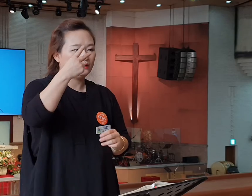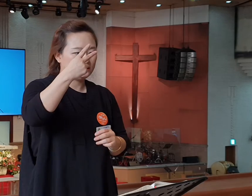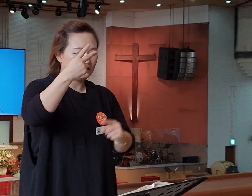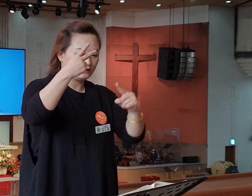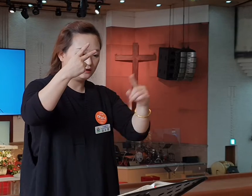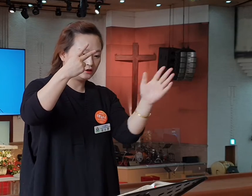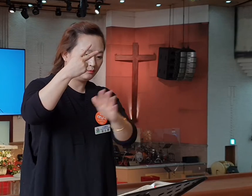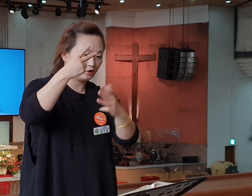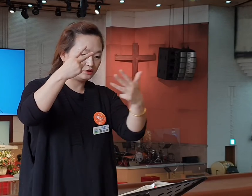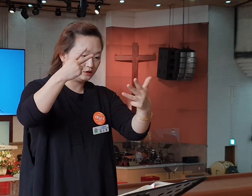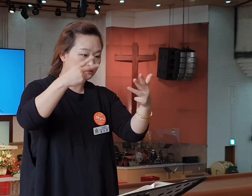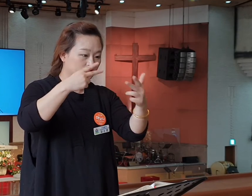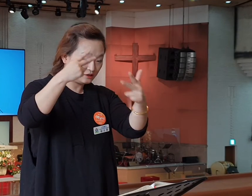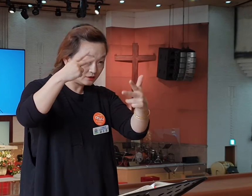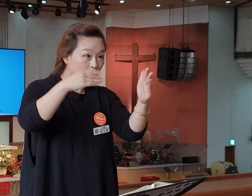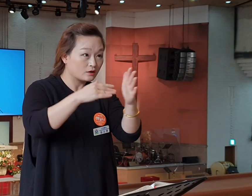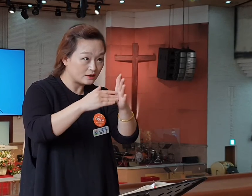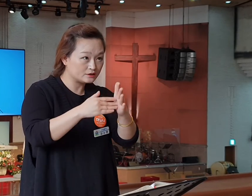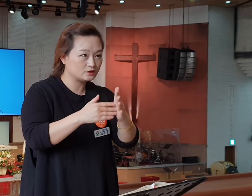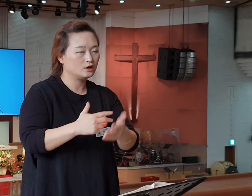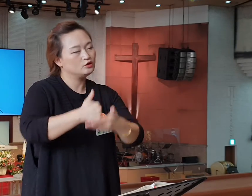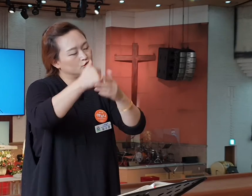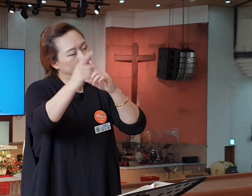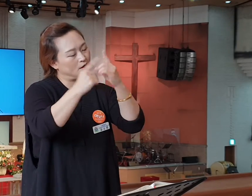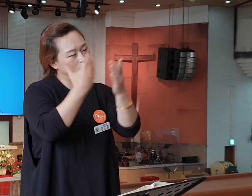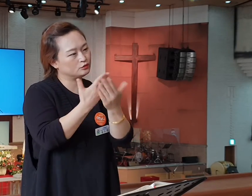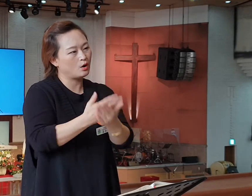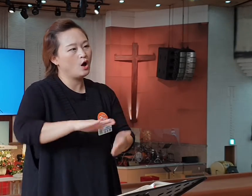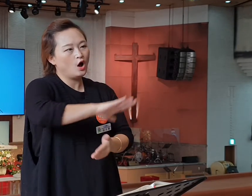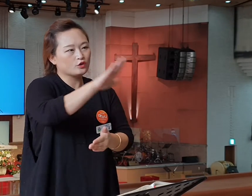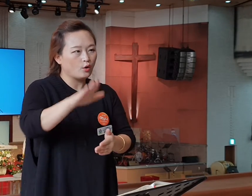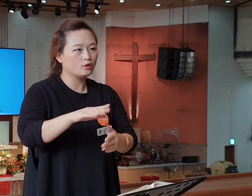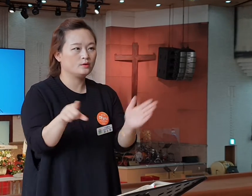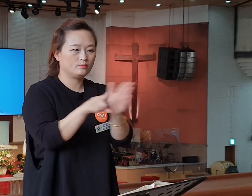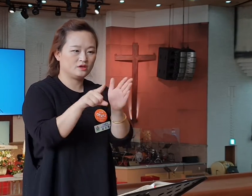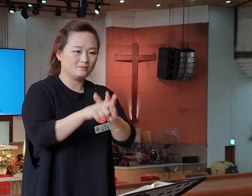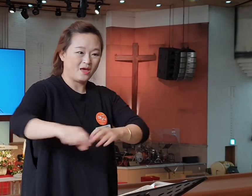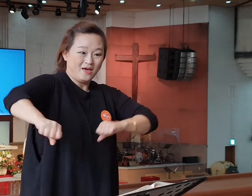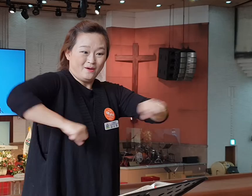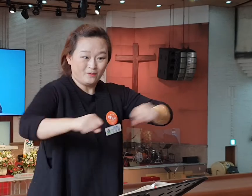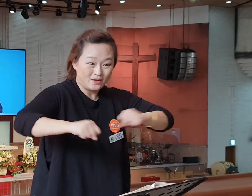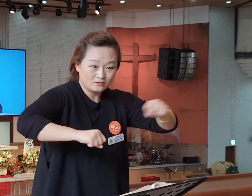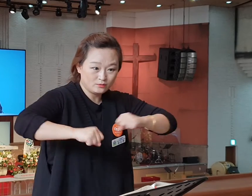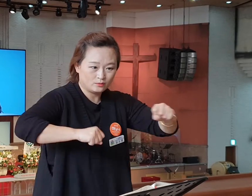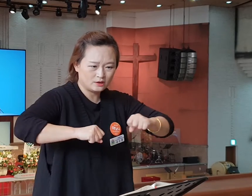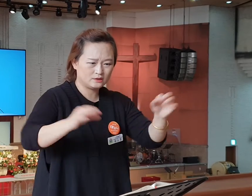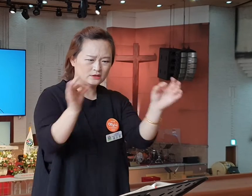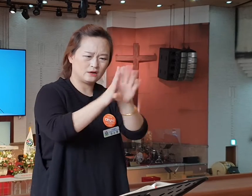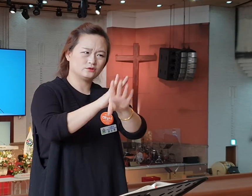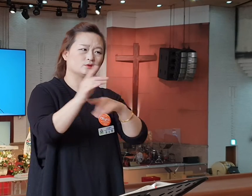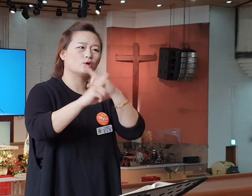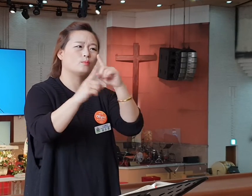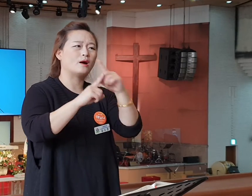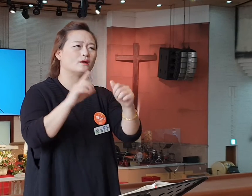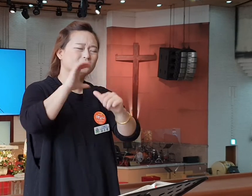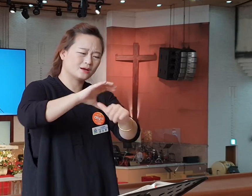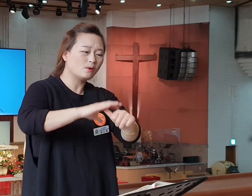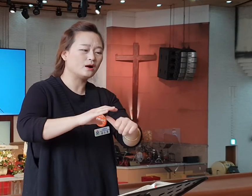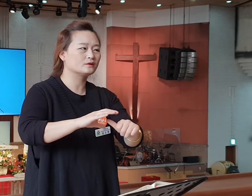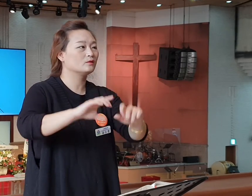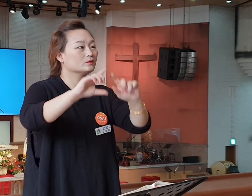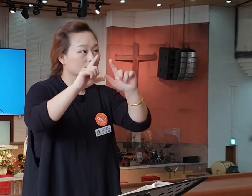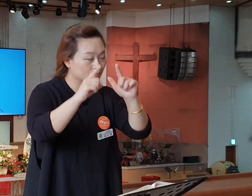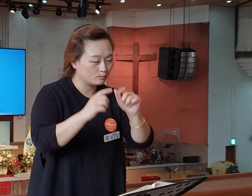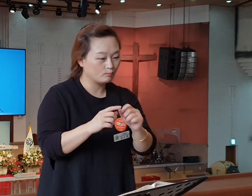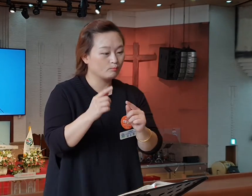에베소 교회를 향하여 주님이 하시는 말씀은 너희들의 신앙의 생동감이 사라졌다는 얘기를 하시는 것은 아니에요. 여기